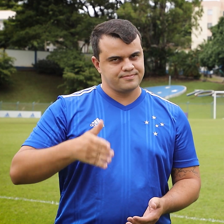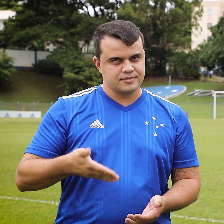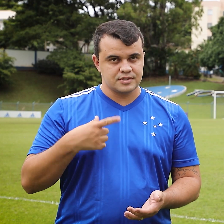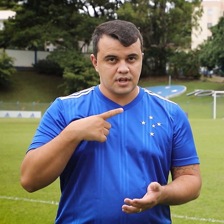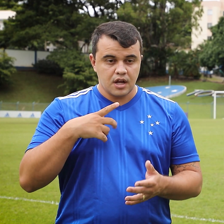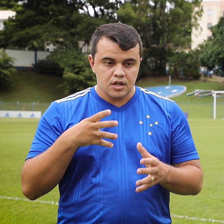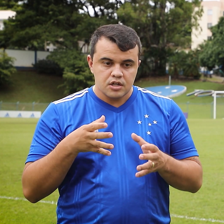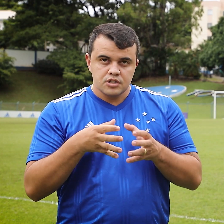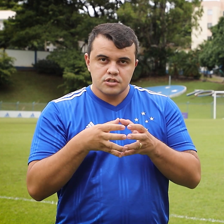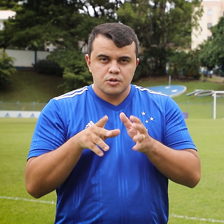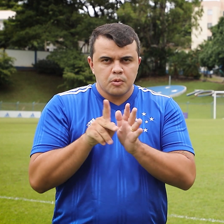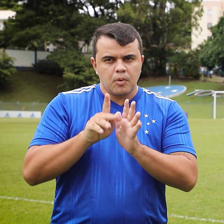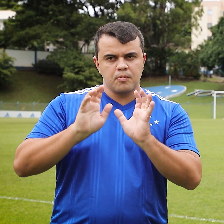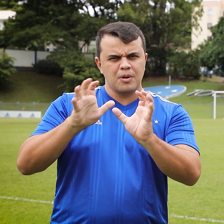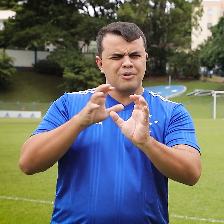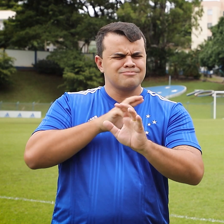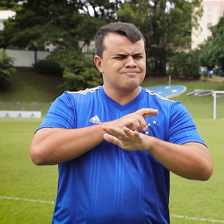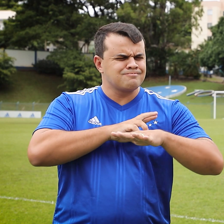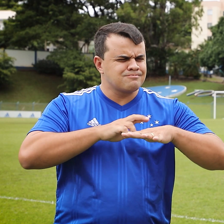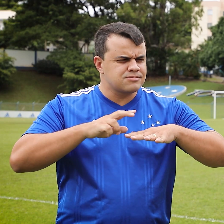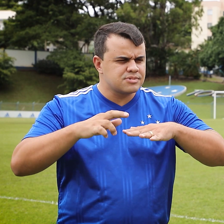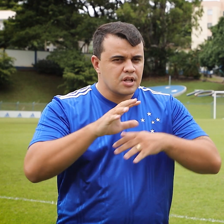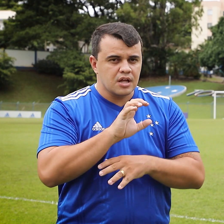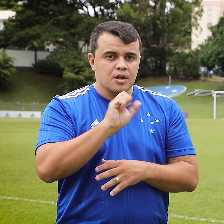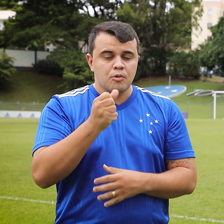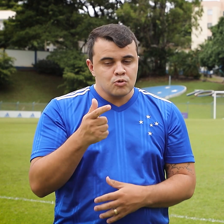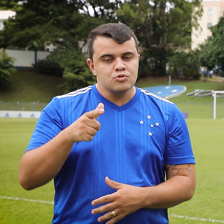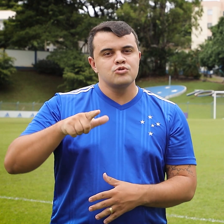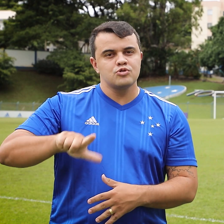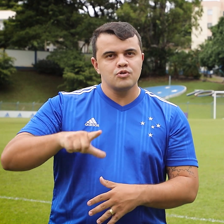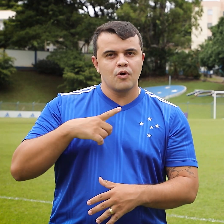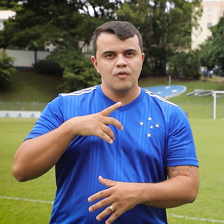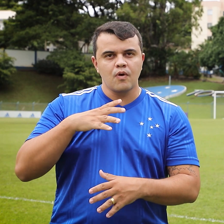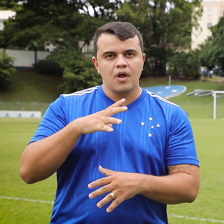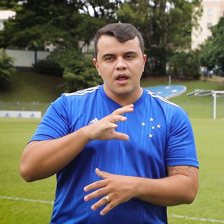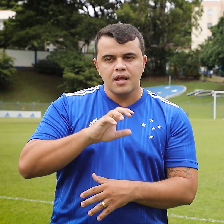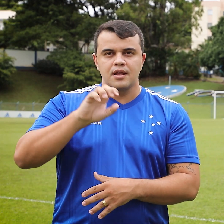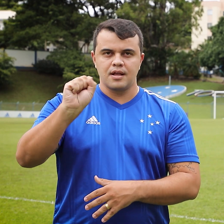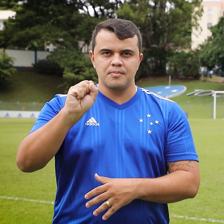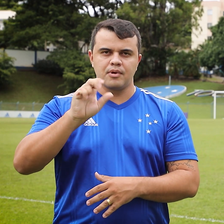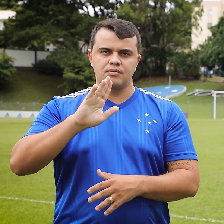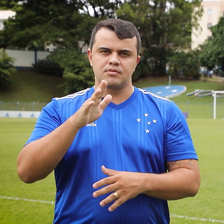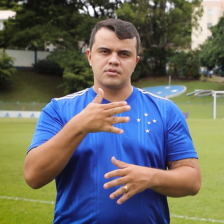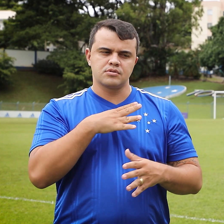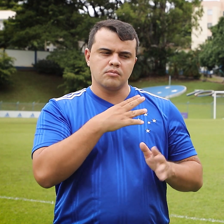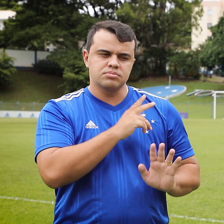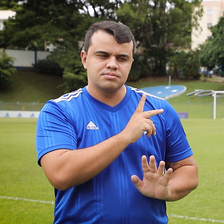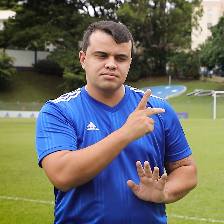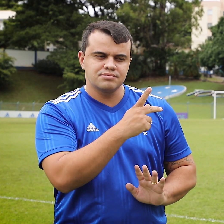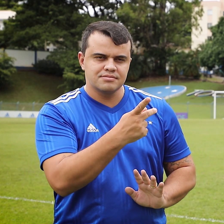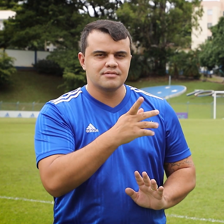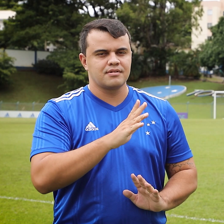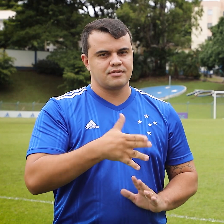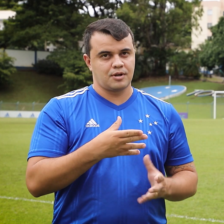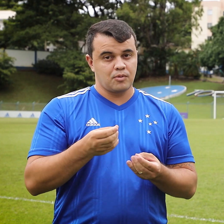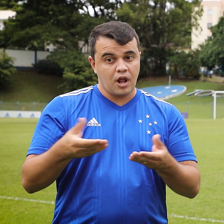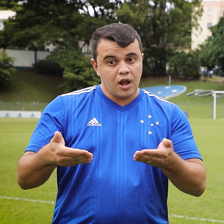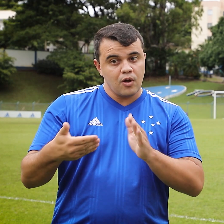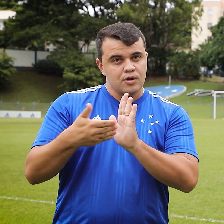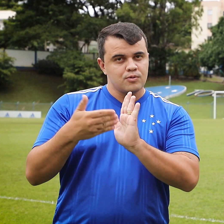O nosso time multicampeão faturou mais uma taça para a extensa galeria de troféus. No último dia 12